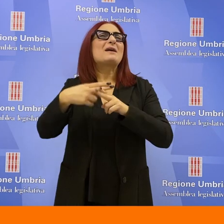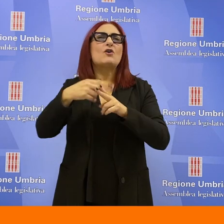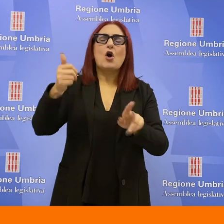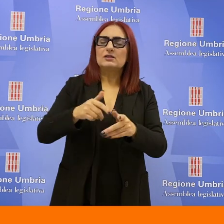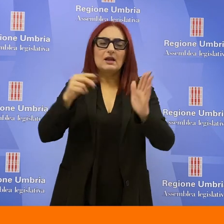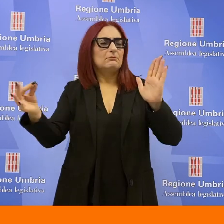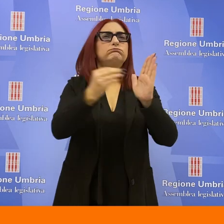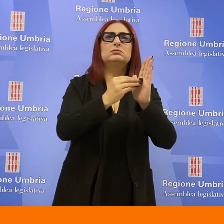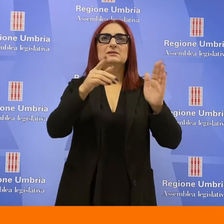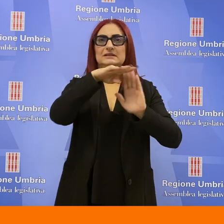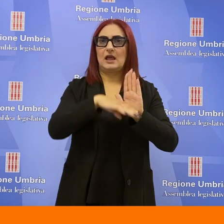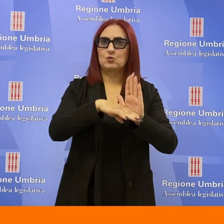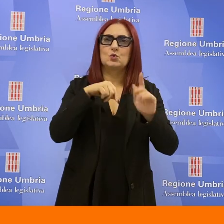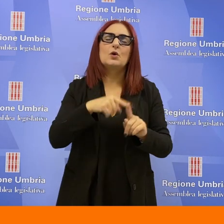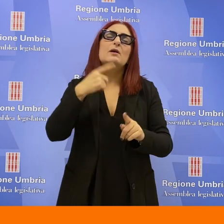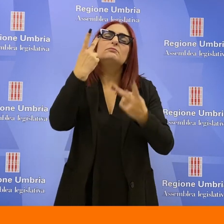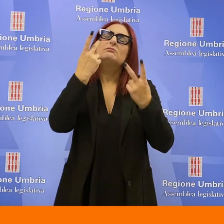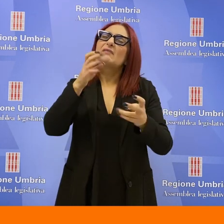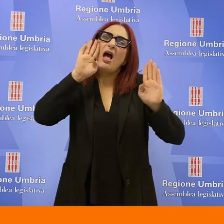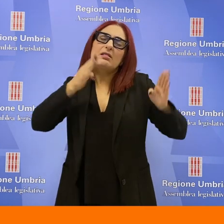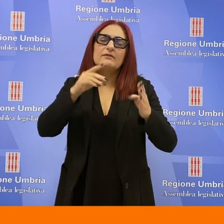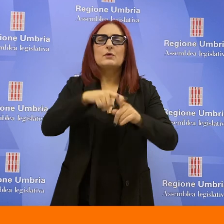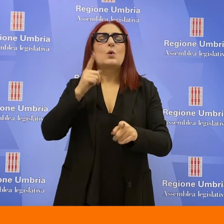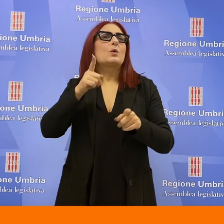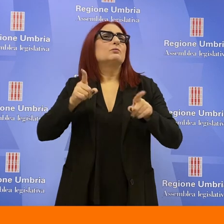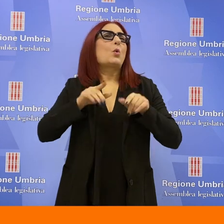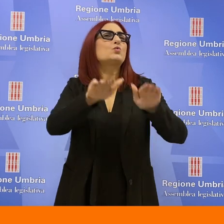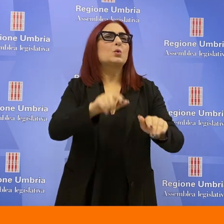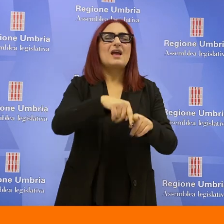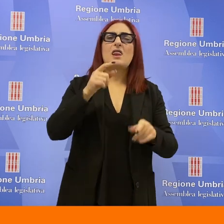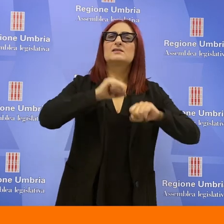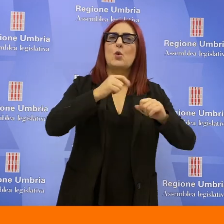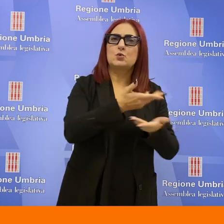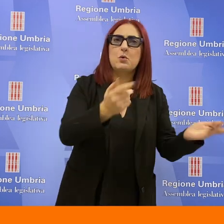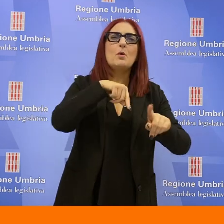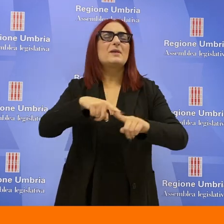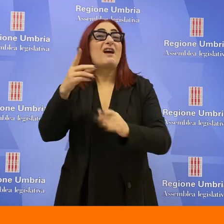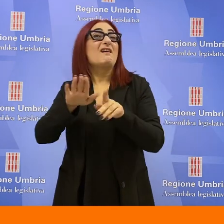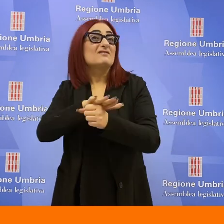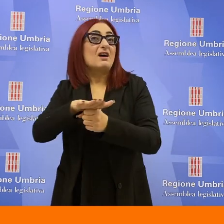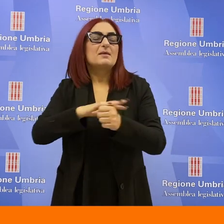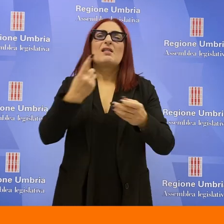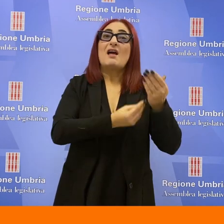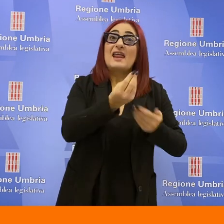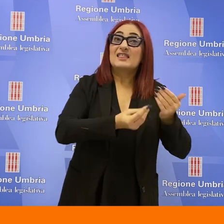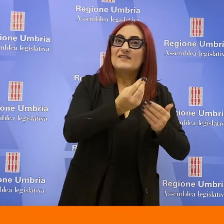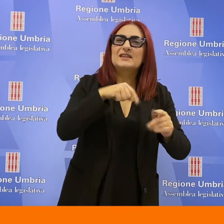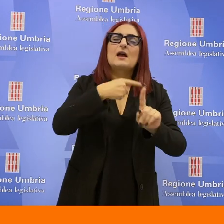codificata nella carta statutaria regionale. Grande attenzione viene riservata alla tutela della salute pubblica e della famiglia, alla